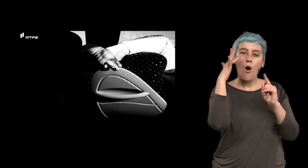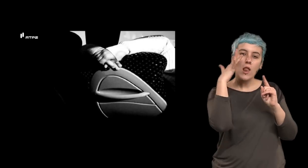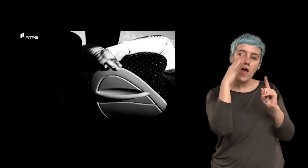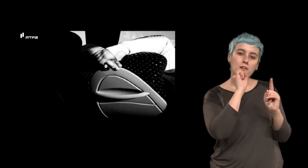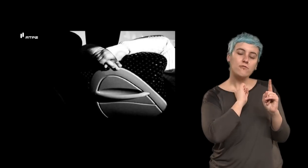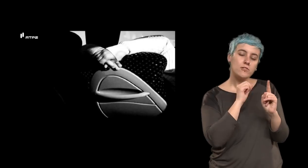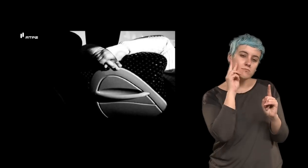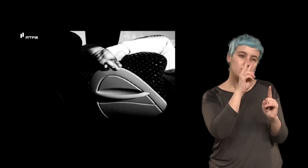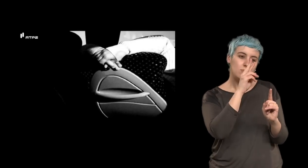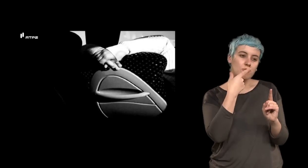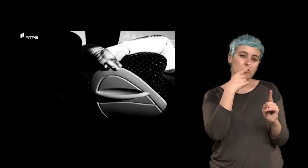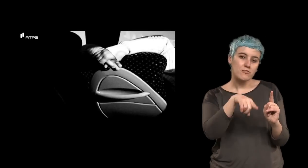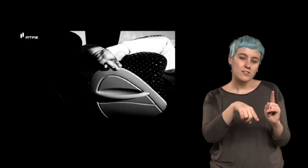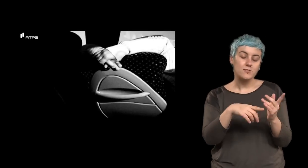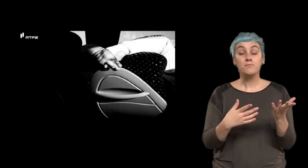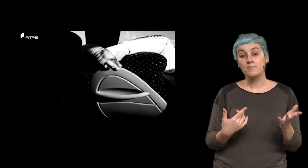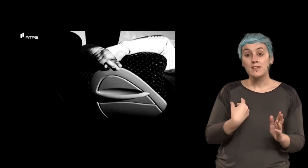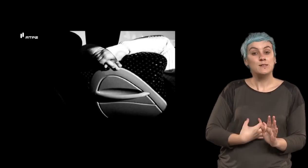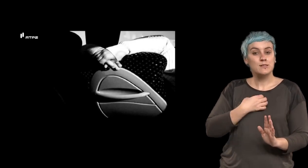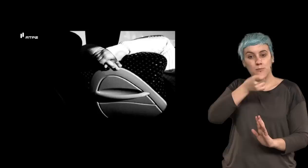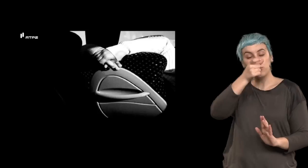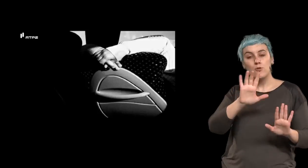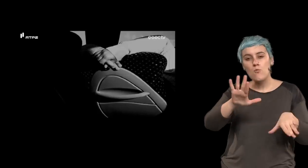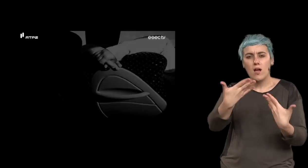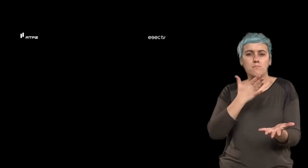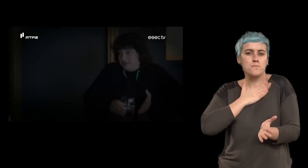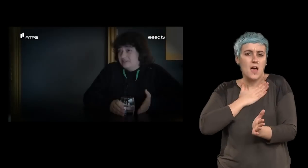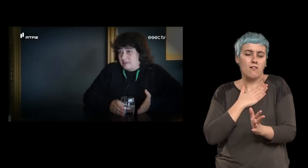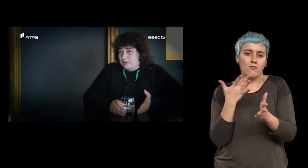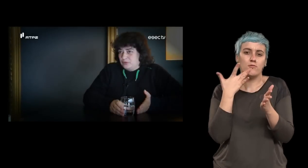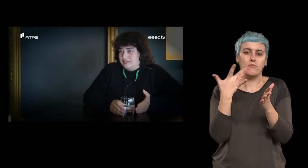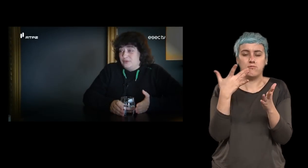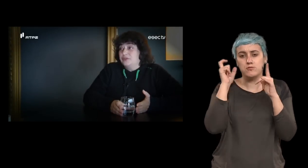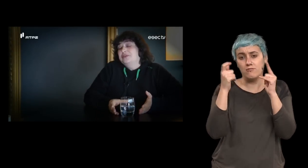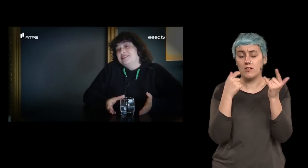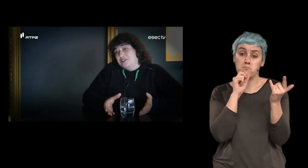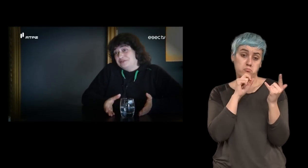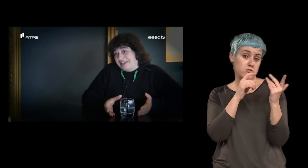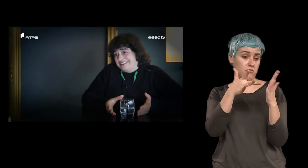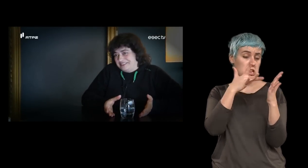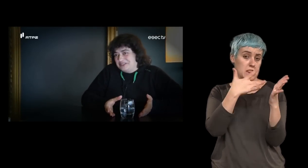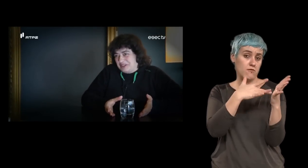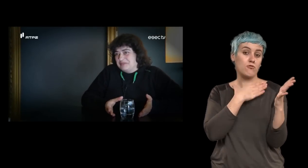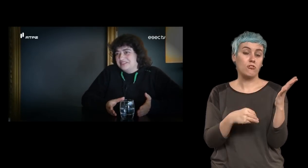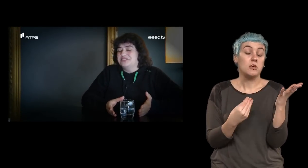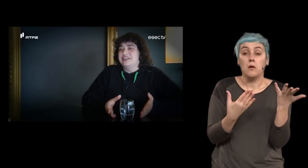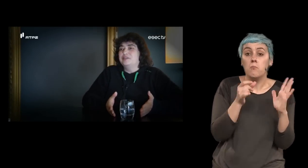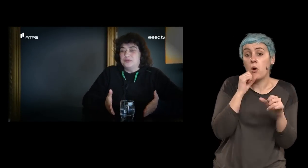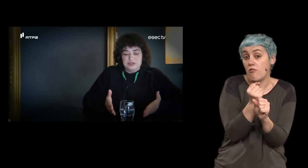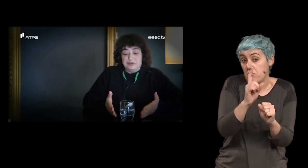olhar. Na verdade eu acho que qualquer pessoa que se interessa por fotografia pode se interessar pelo livro, o que não queres é que o faça, naturalmente, não é? Porque a